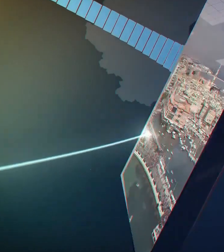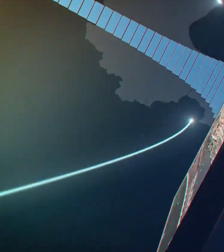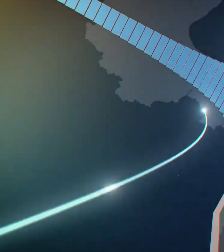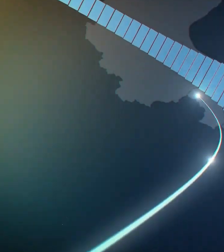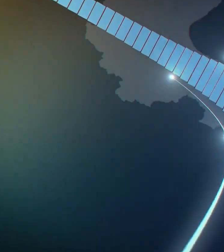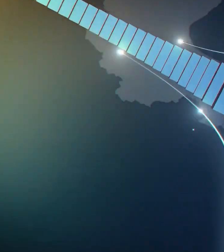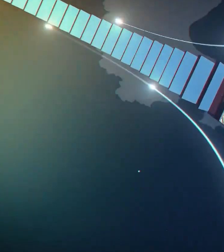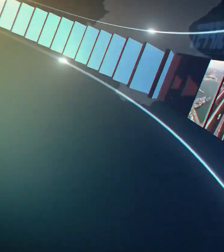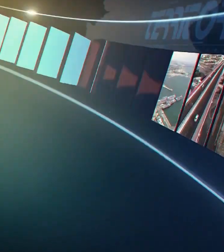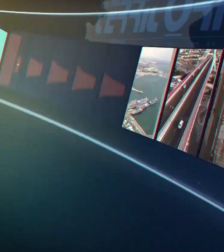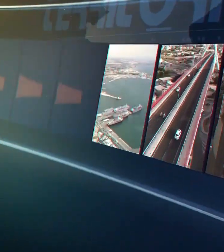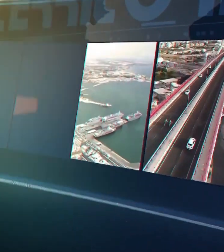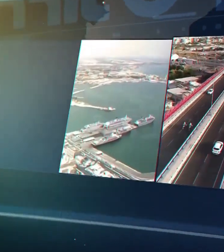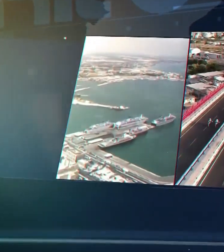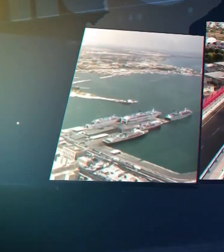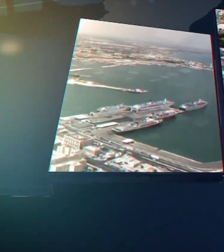Musica